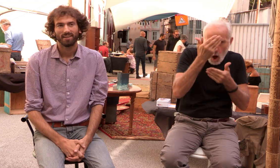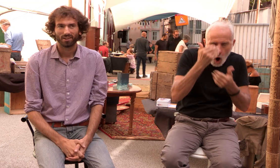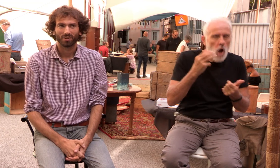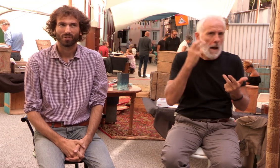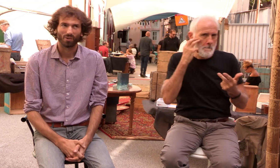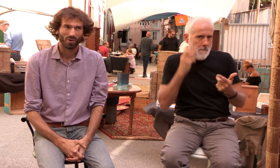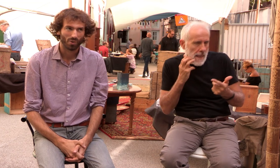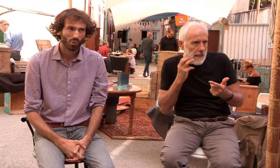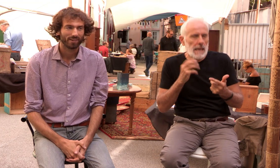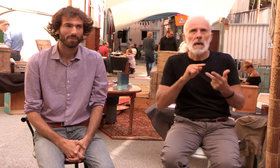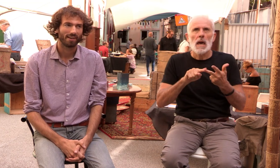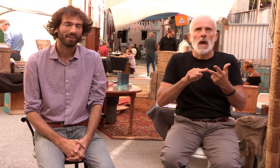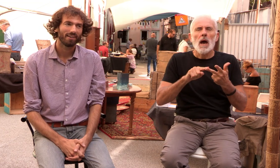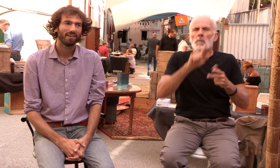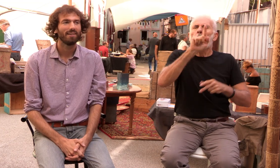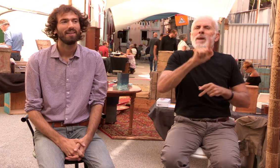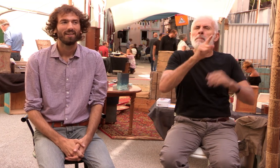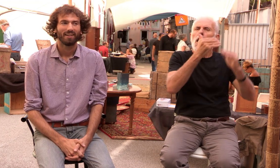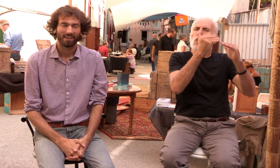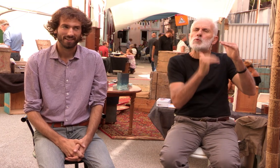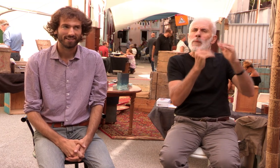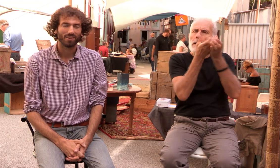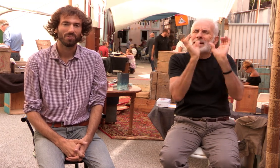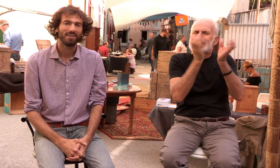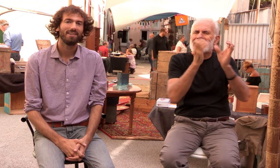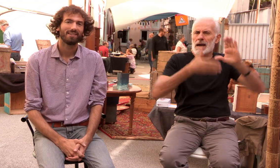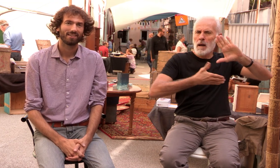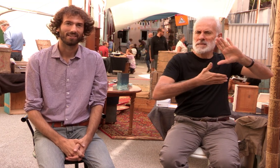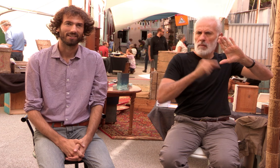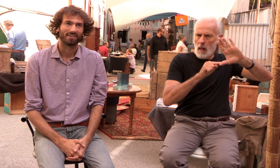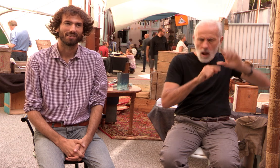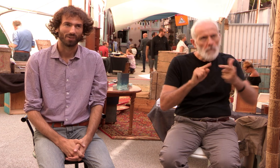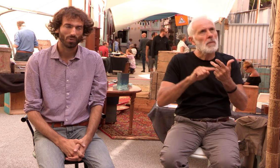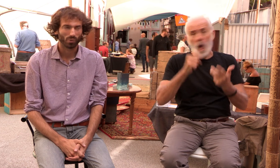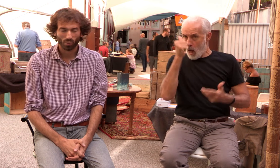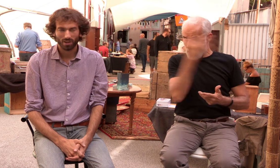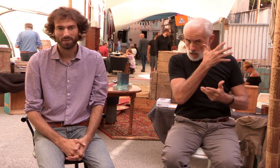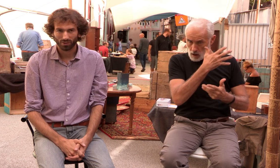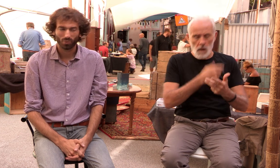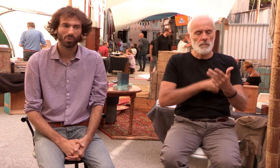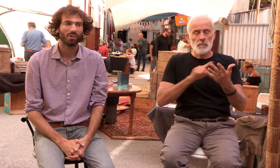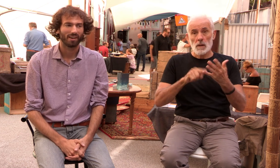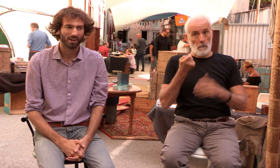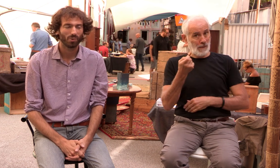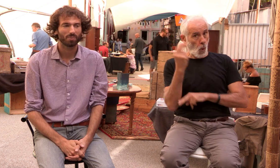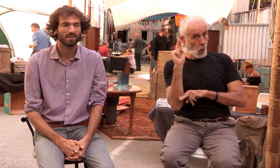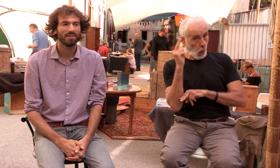le Guatemala, les États-Unis, l'Uruguay bientôt, la Colombie,